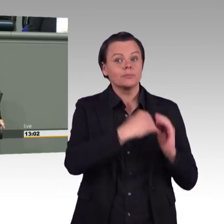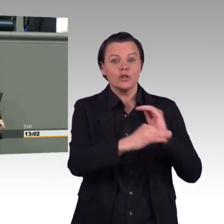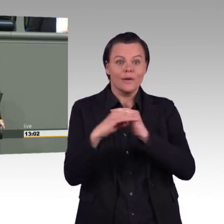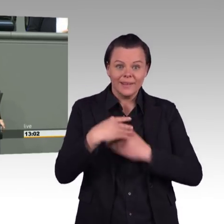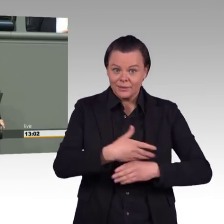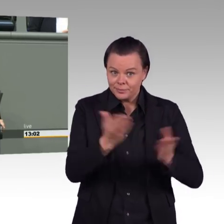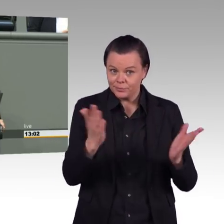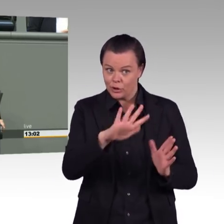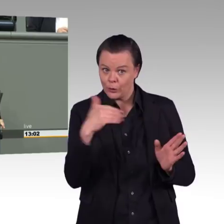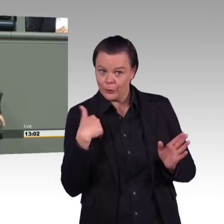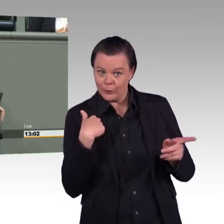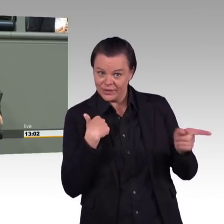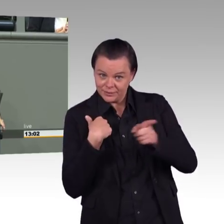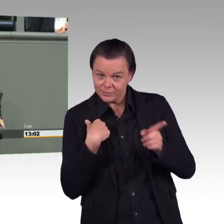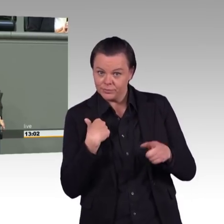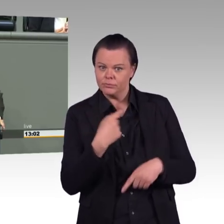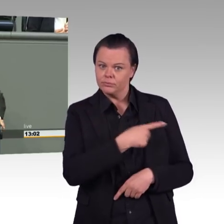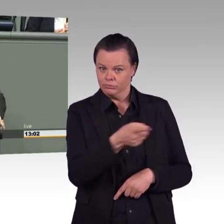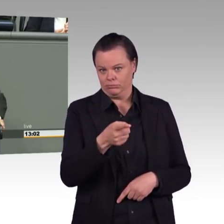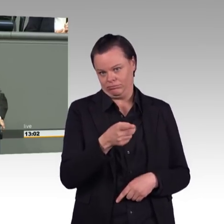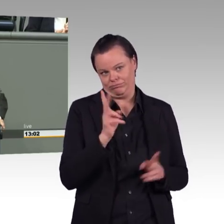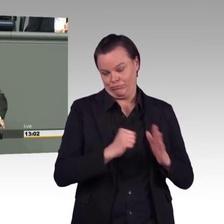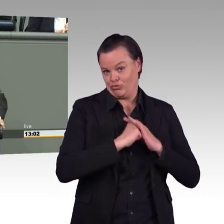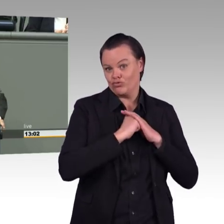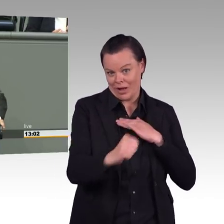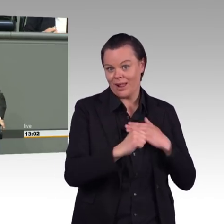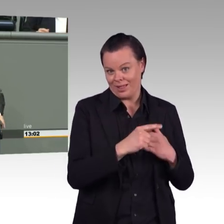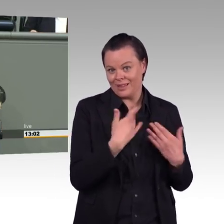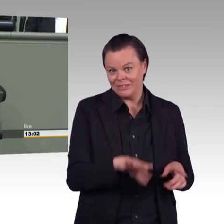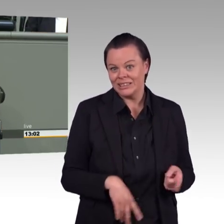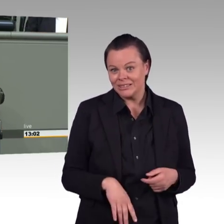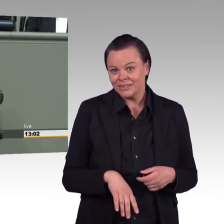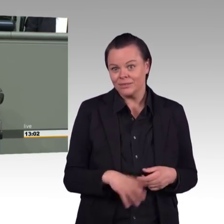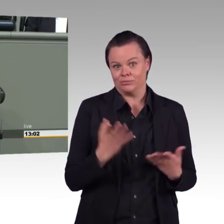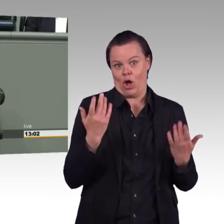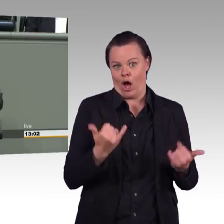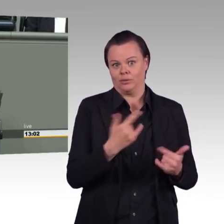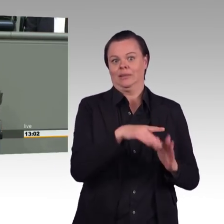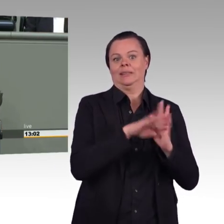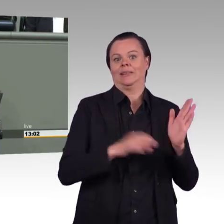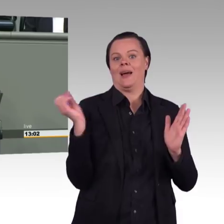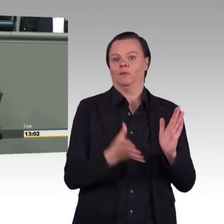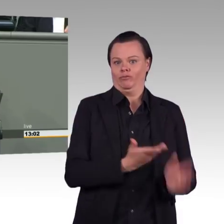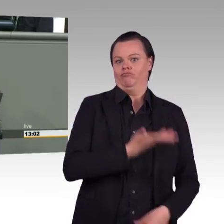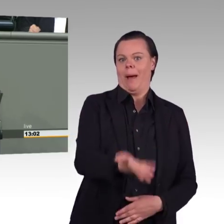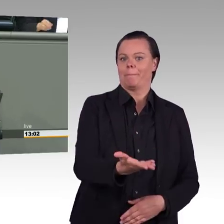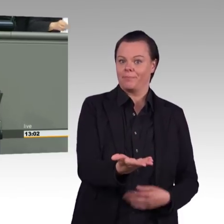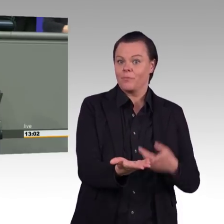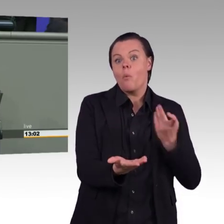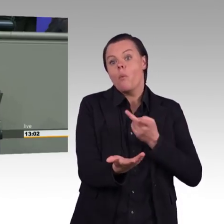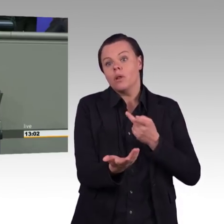Gesetzen auch, schlank und dünn. Aber wenn man das Gesetz liest, aber wenn man das Gesetz liest, dann ist der Inhalt genauso